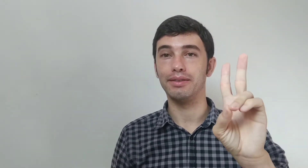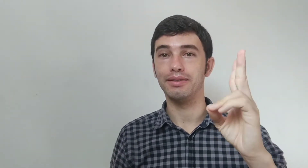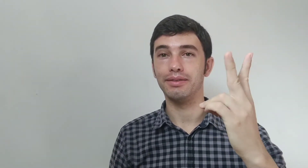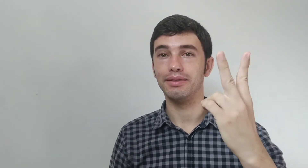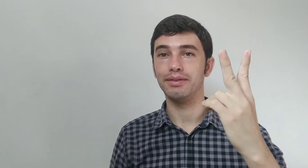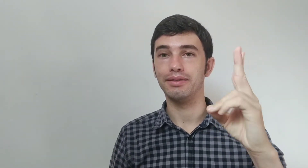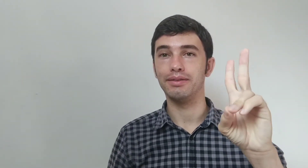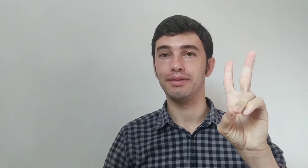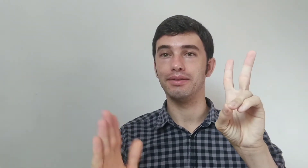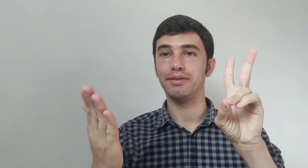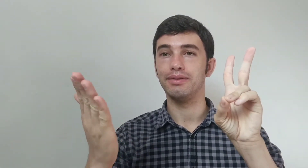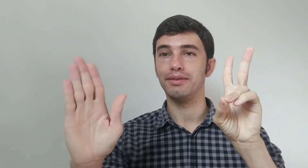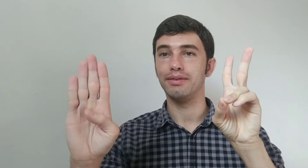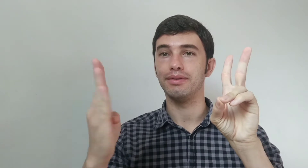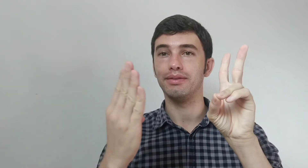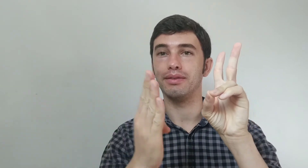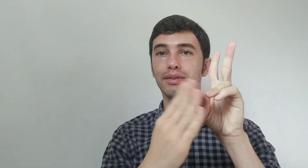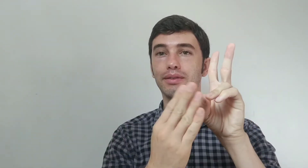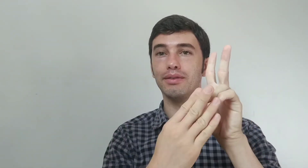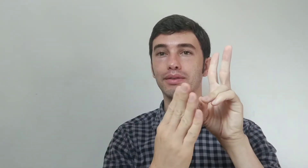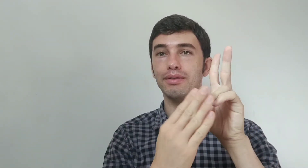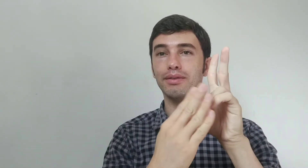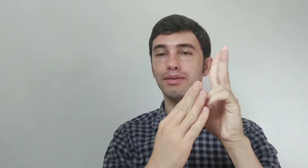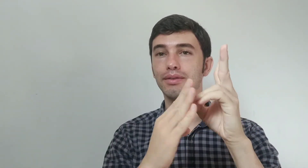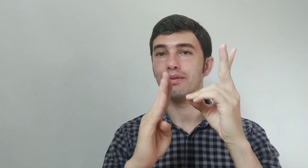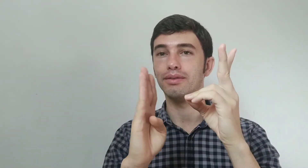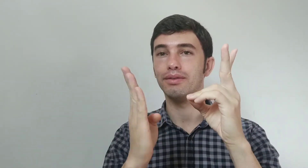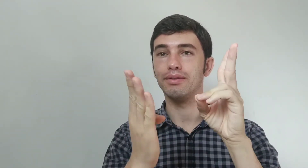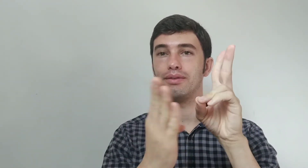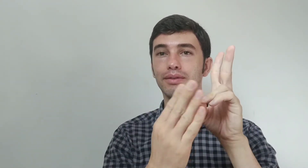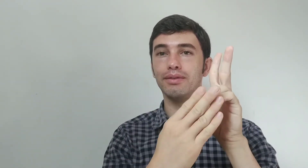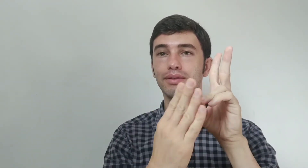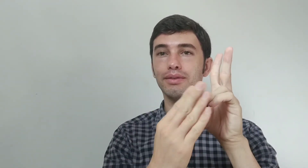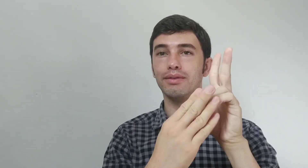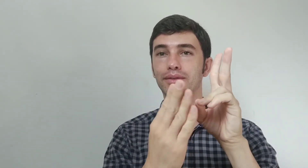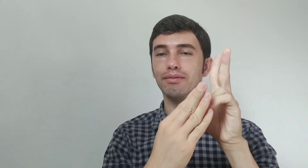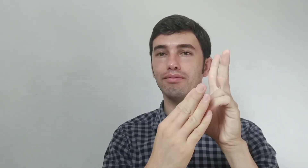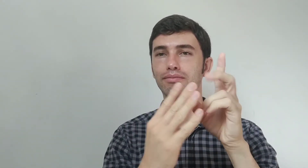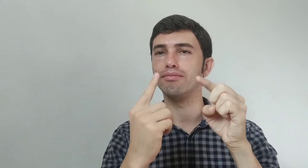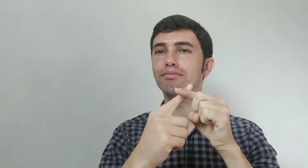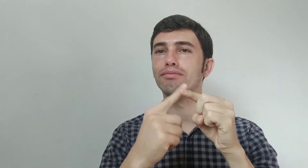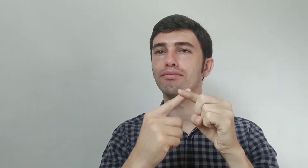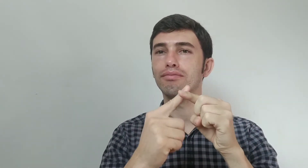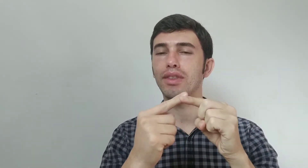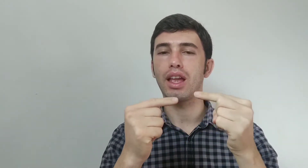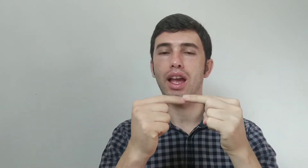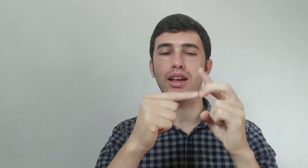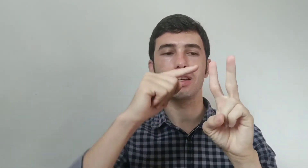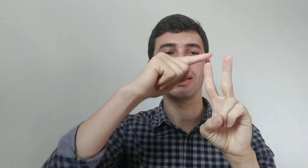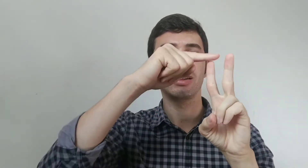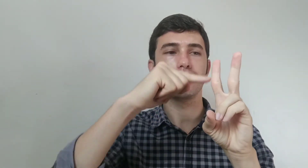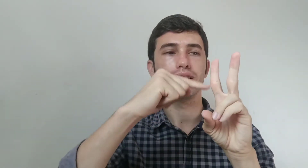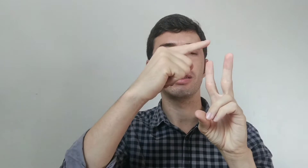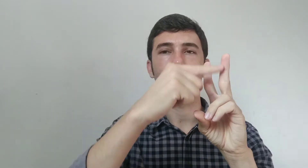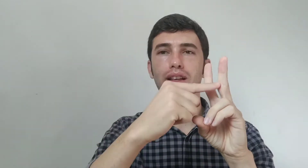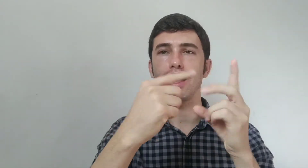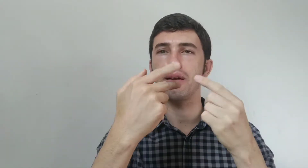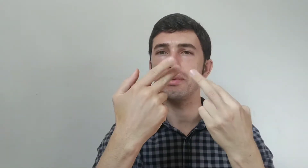você faz essa configuração de mão, e este movimento, indígena, por quê? Então esses